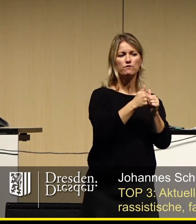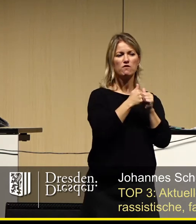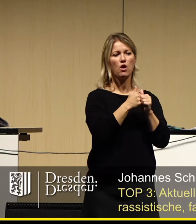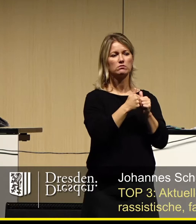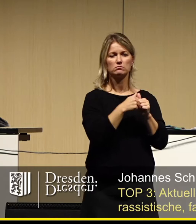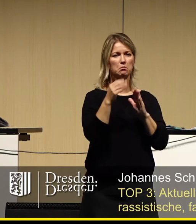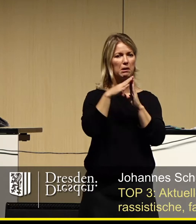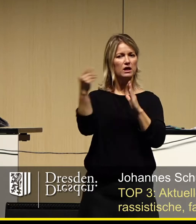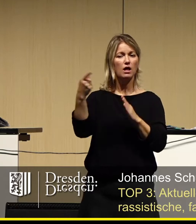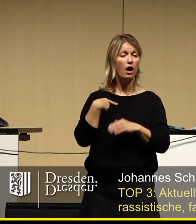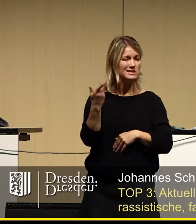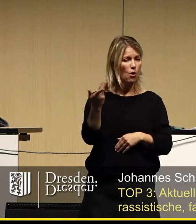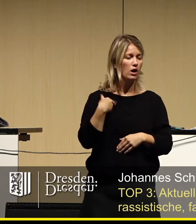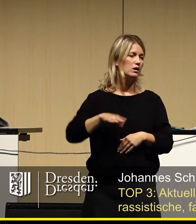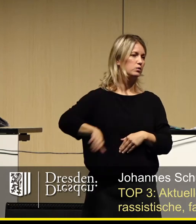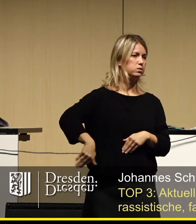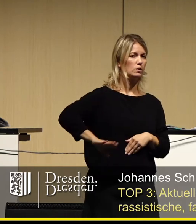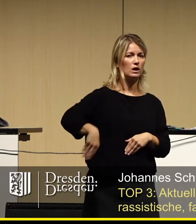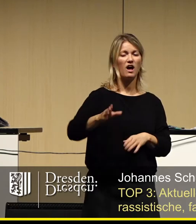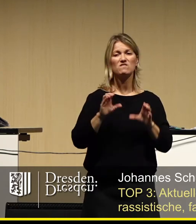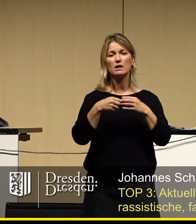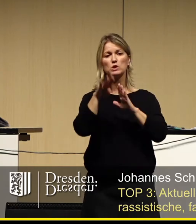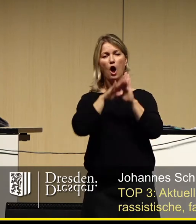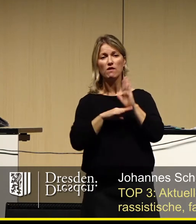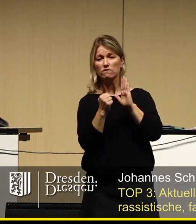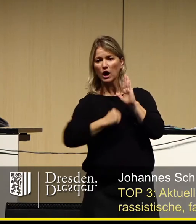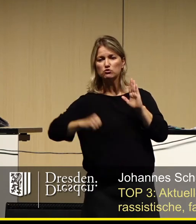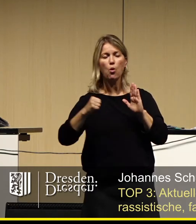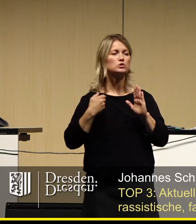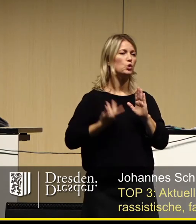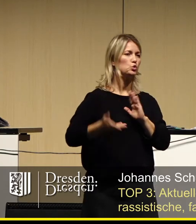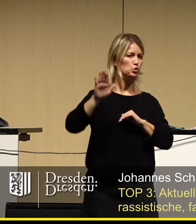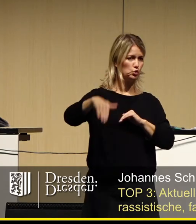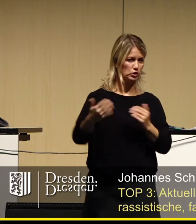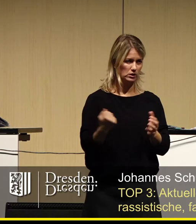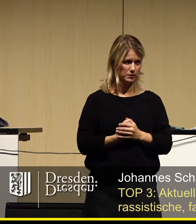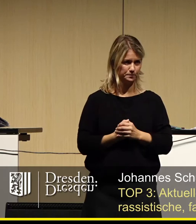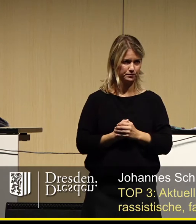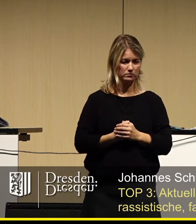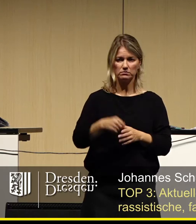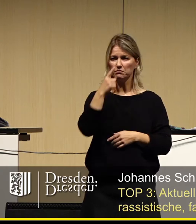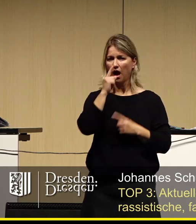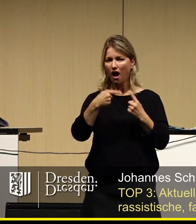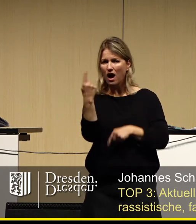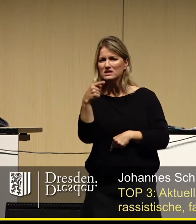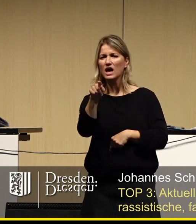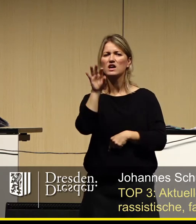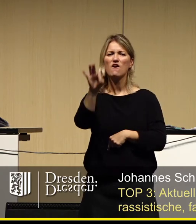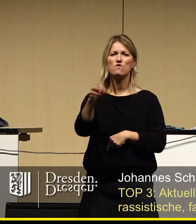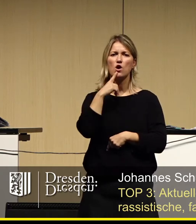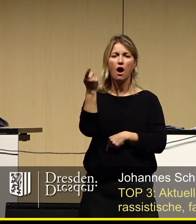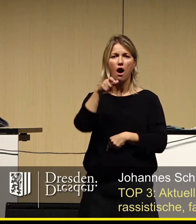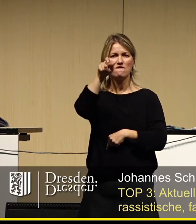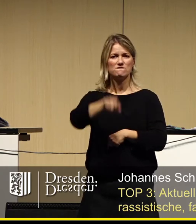bei Pegida auch gerne mal weg, wenn wiederholt gegen Versammlungsauflagen verstoßen wird. Anzeigen wegen Volksverhetzung gegen die